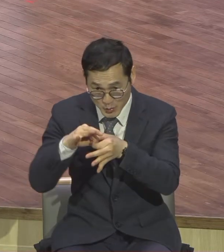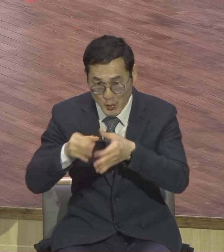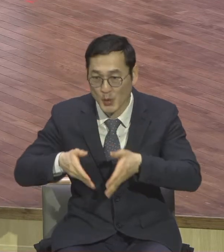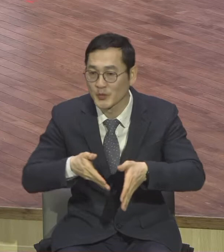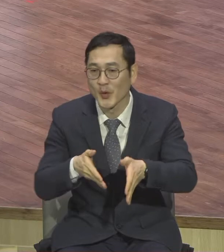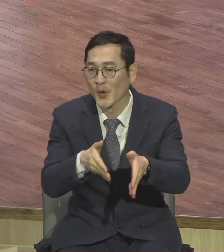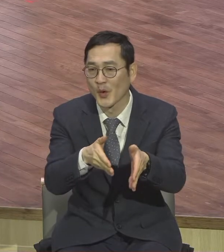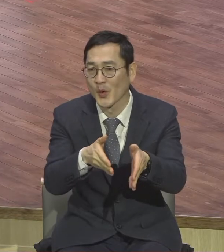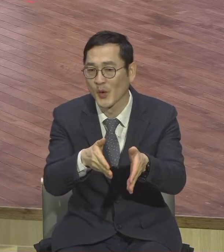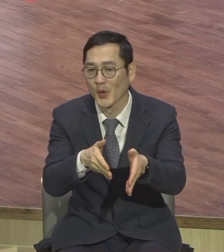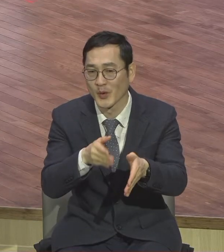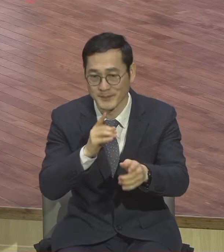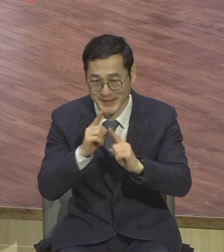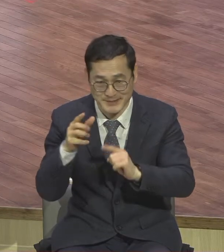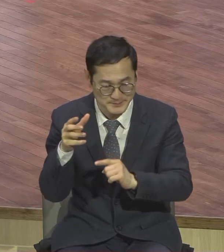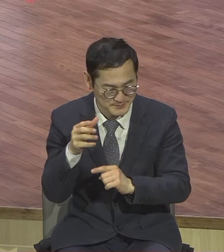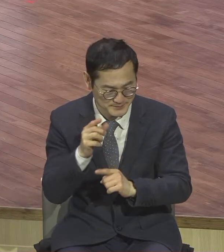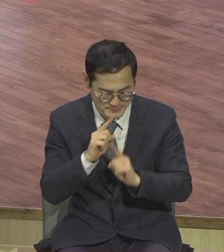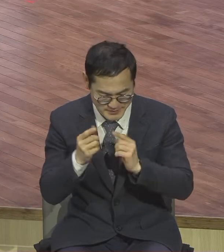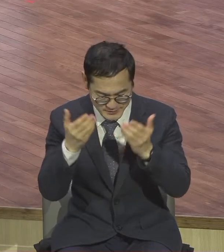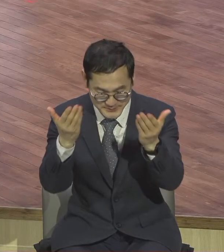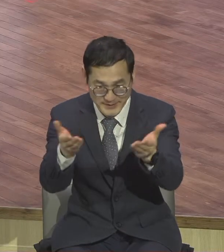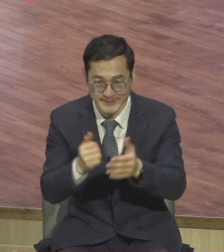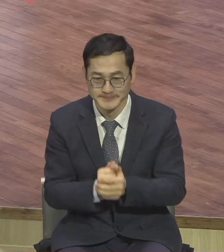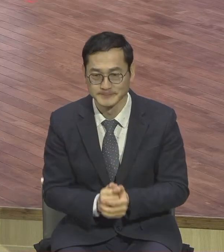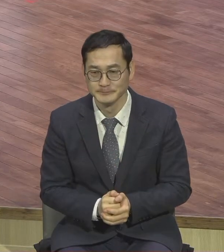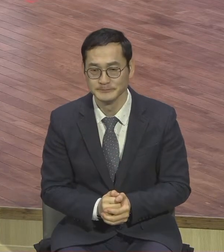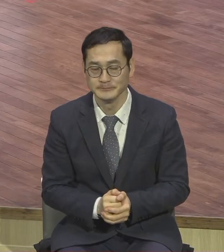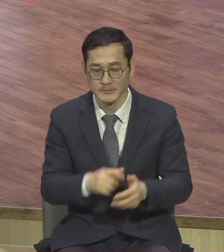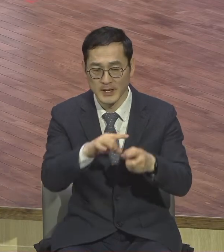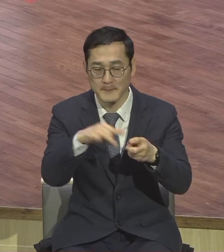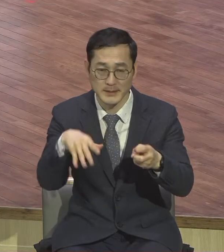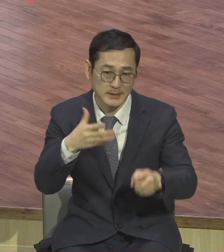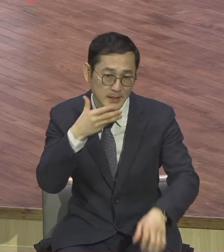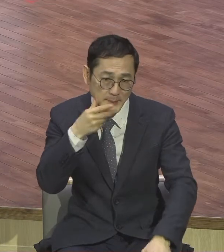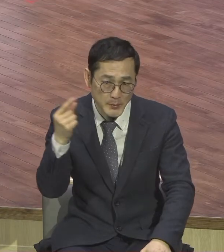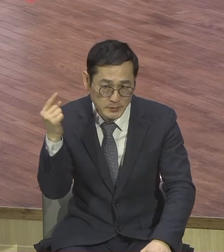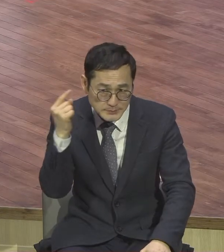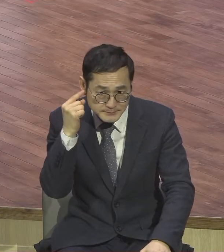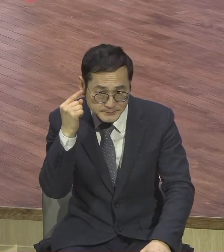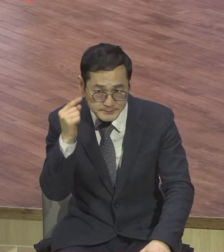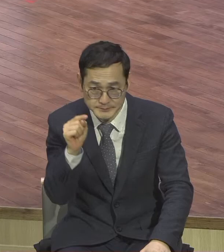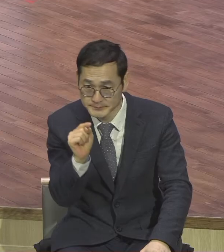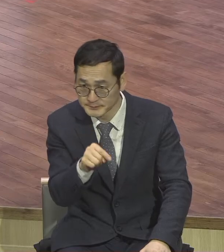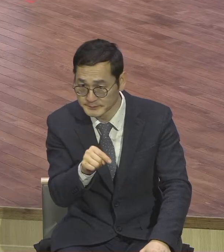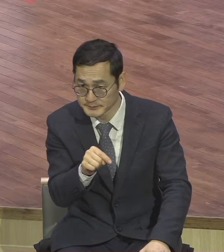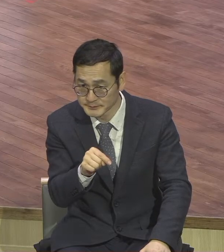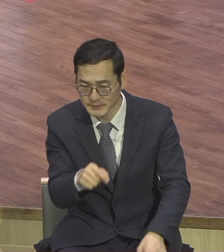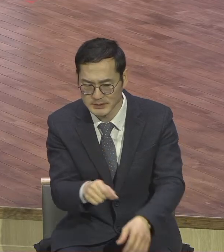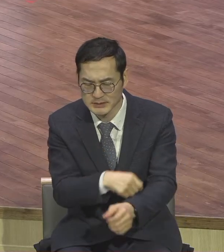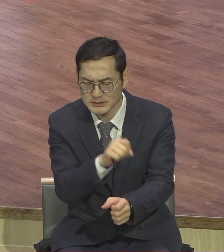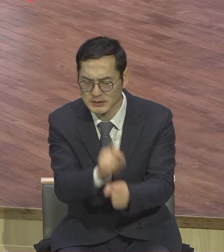우리가 매주일 살펴보고 있는 마태복음 이 말씀의 특징 중 하나가 뭐냐.